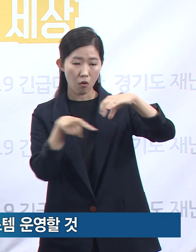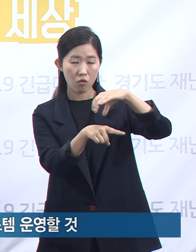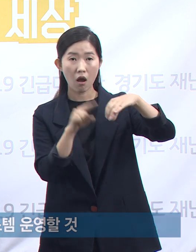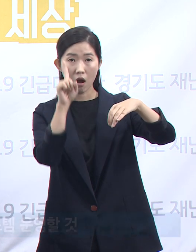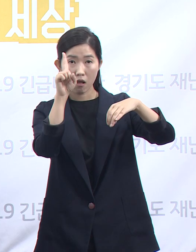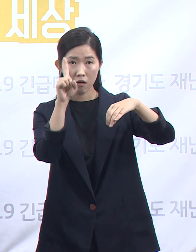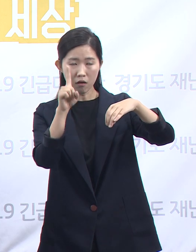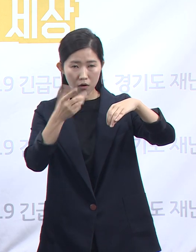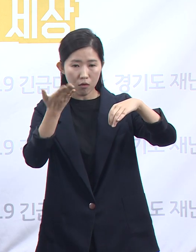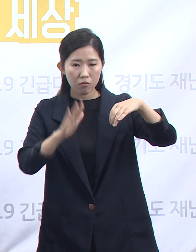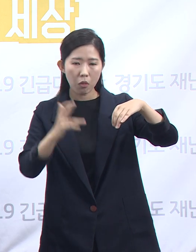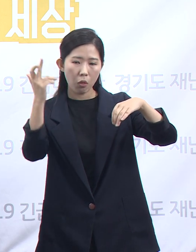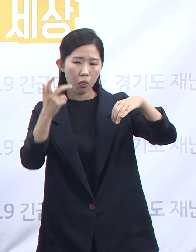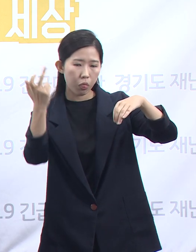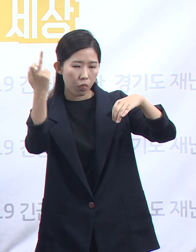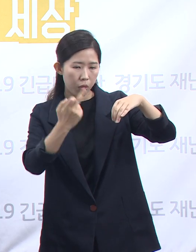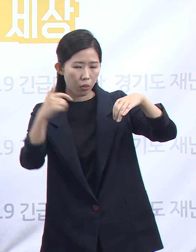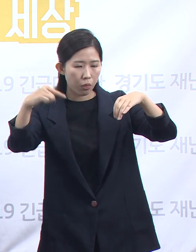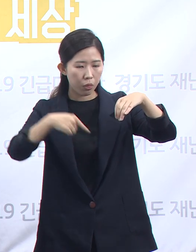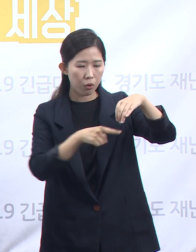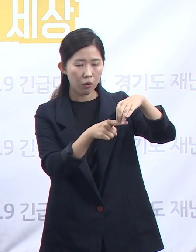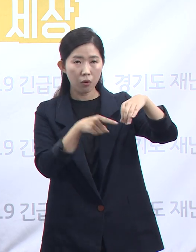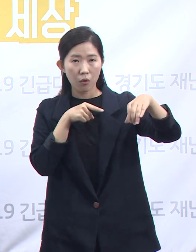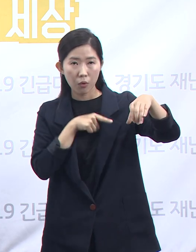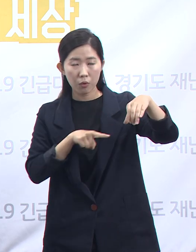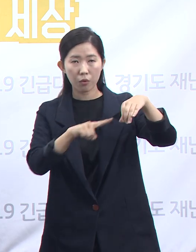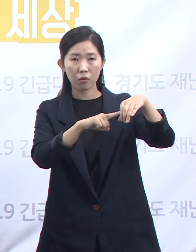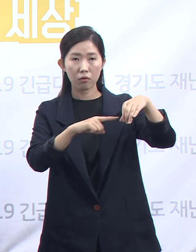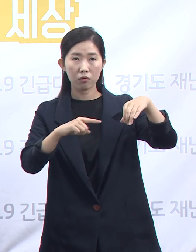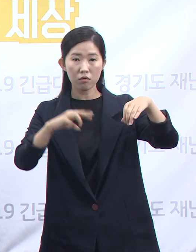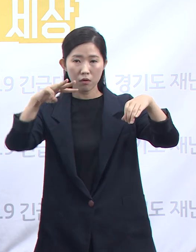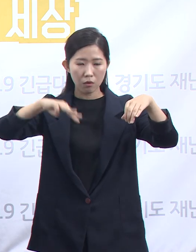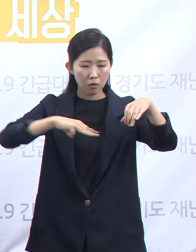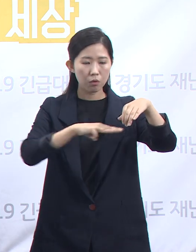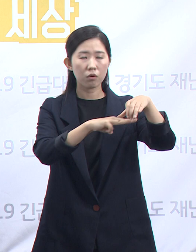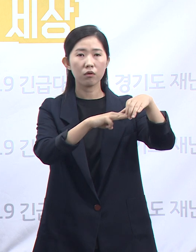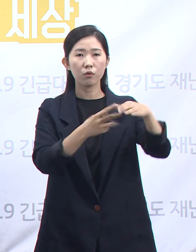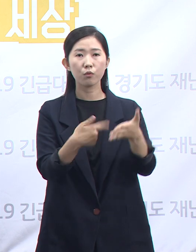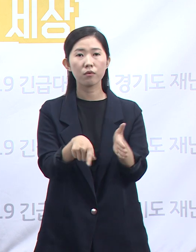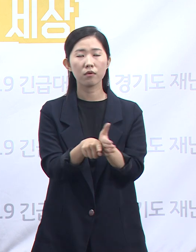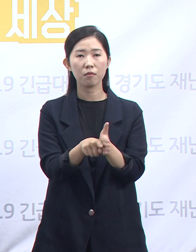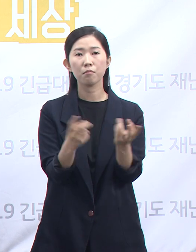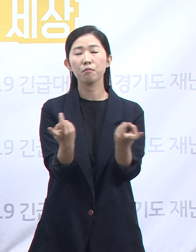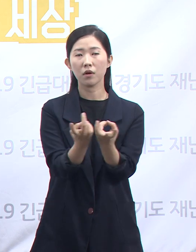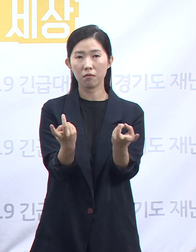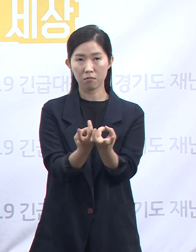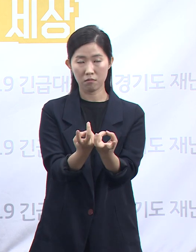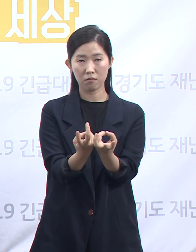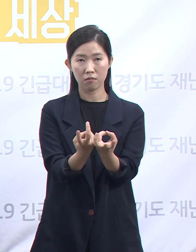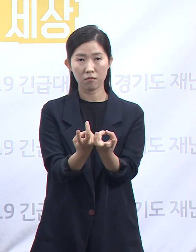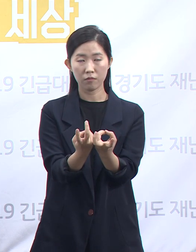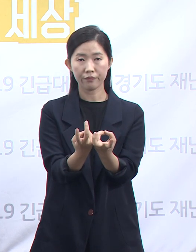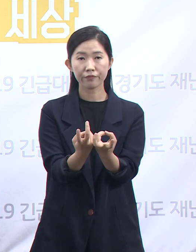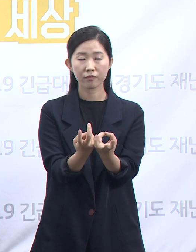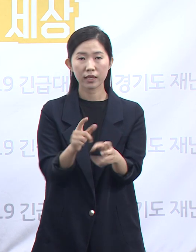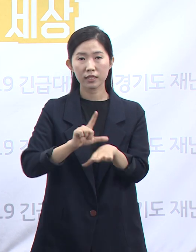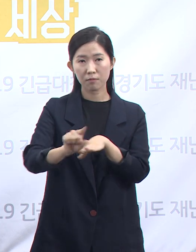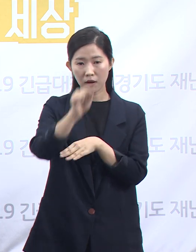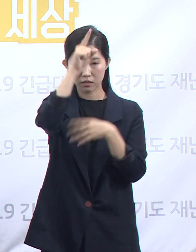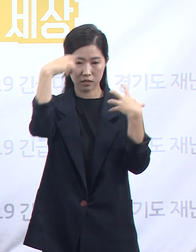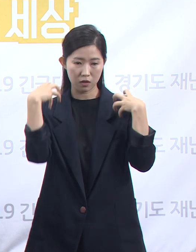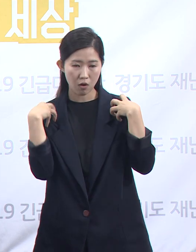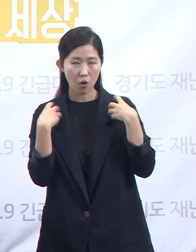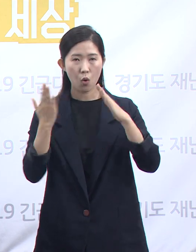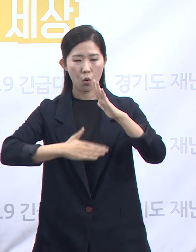산길도 내고 오솔길도 만들어 지방정부나 지방출자출연기관, 지방공기업 등의 선택지를